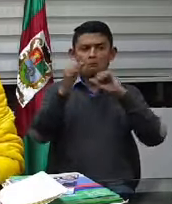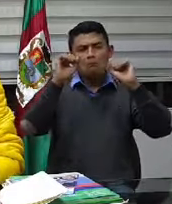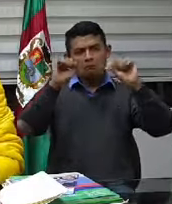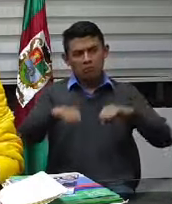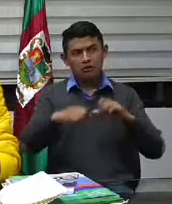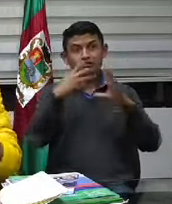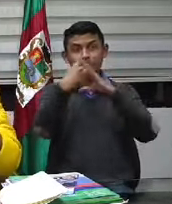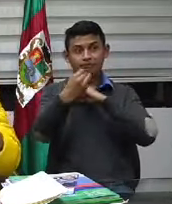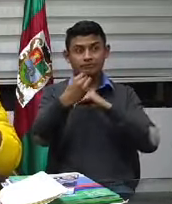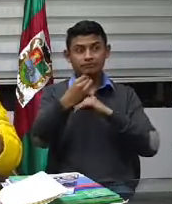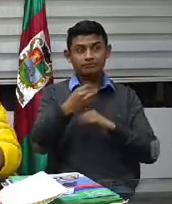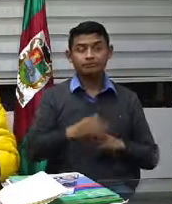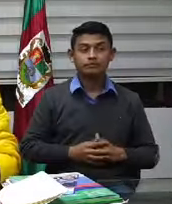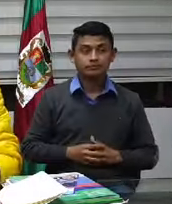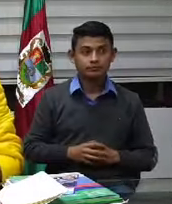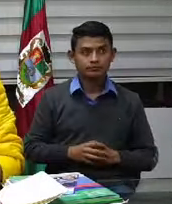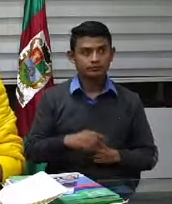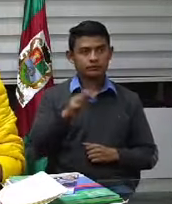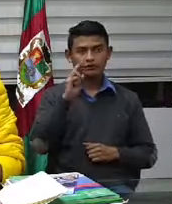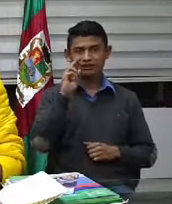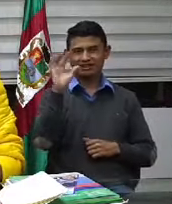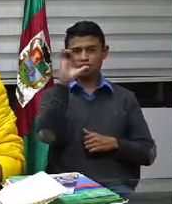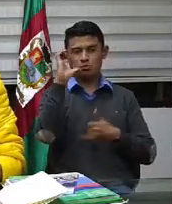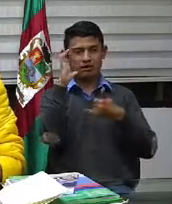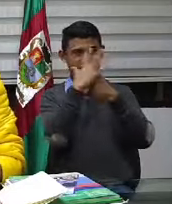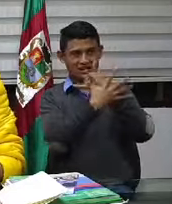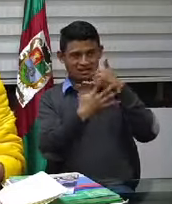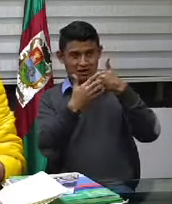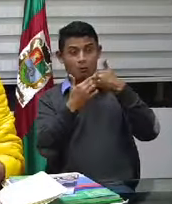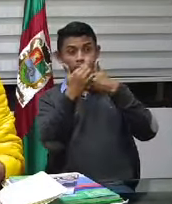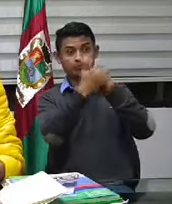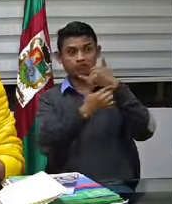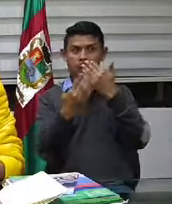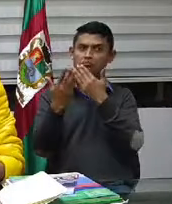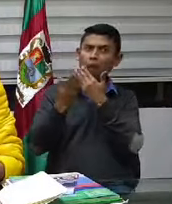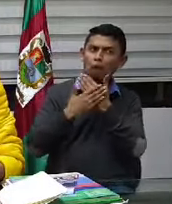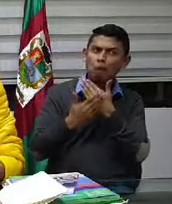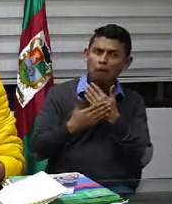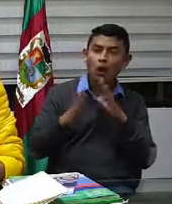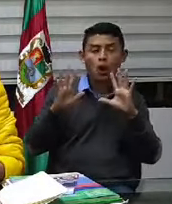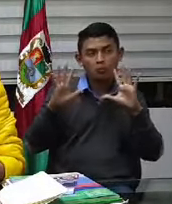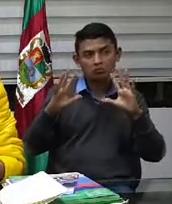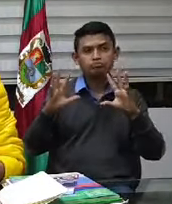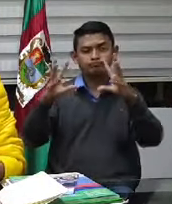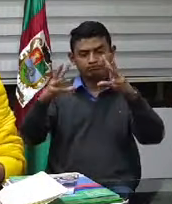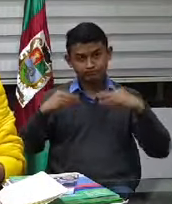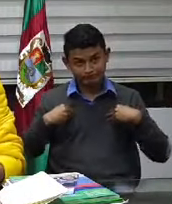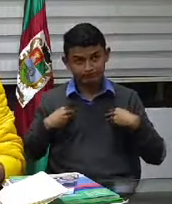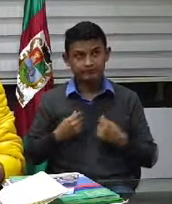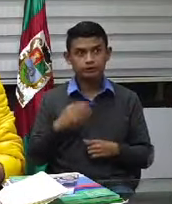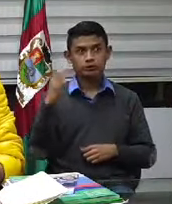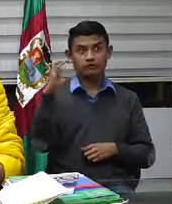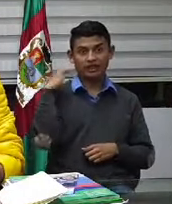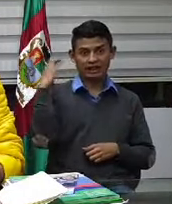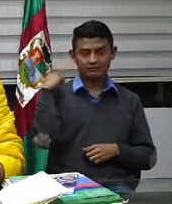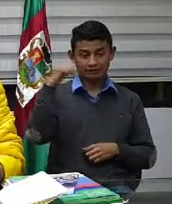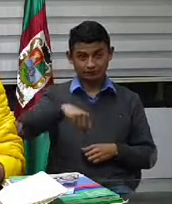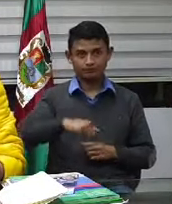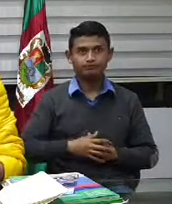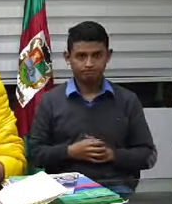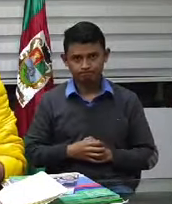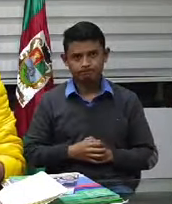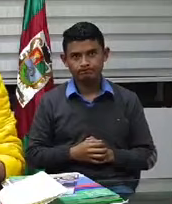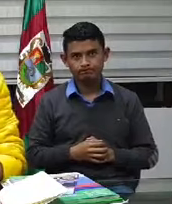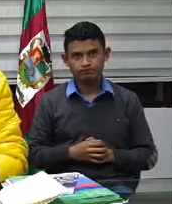536 a nivel nacional y muy digamos aparcado por confecámaras